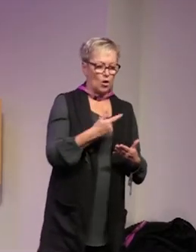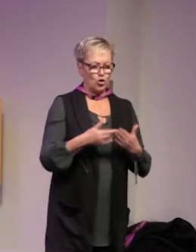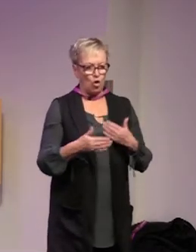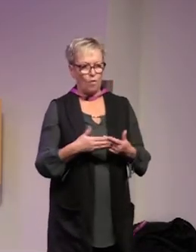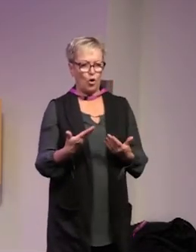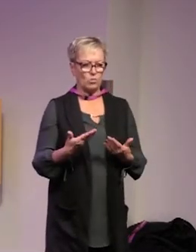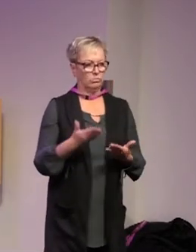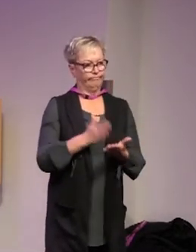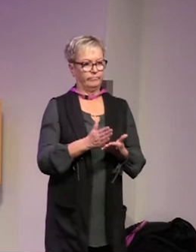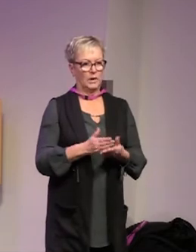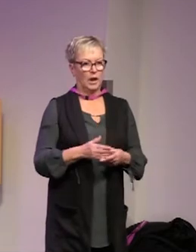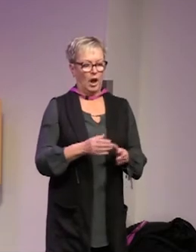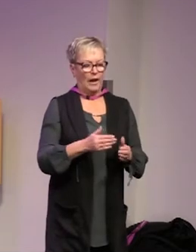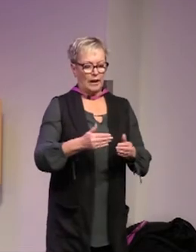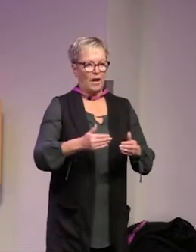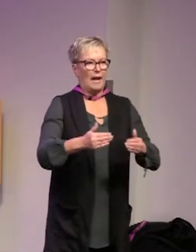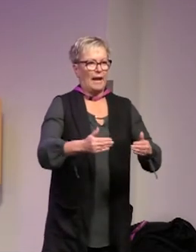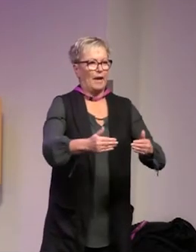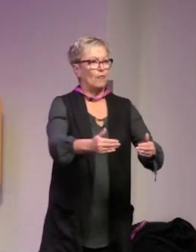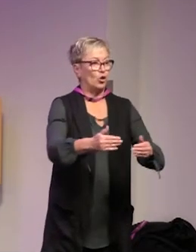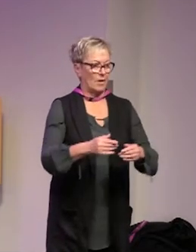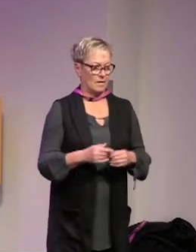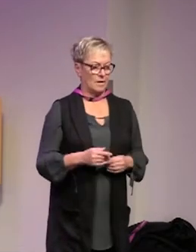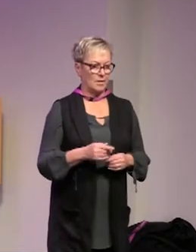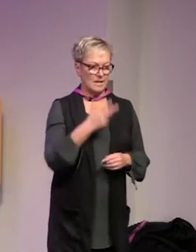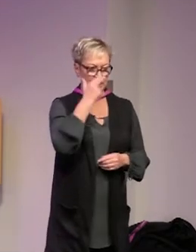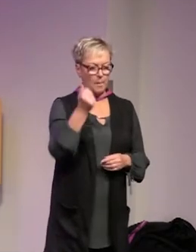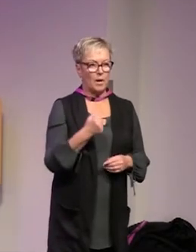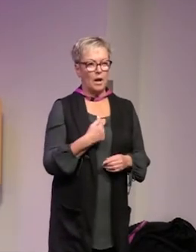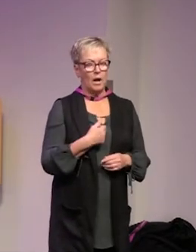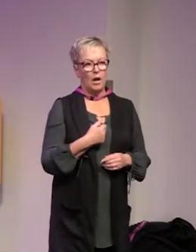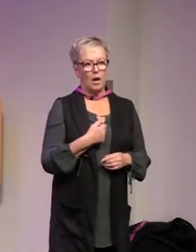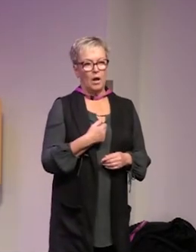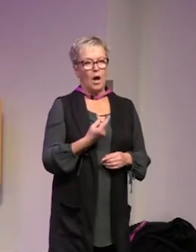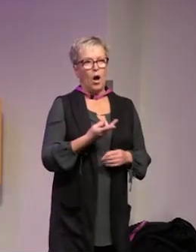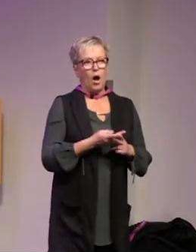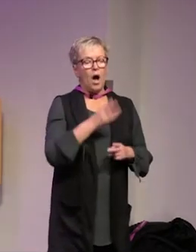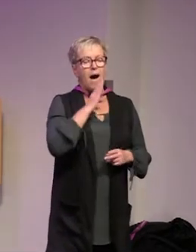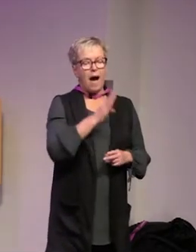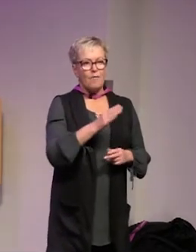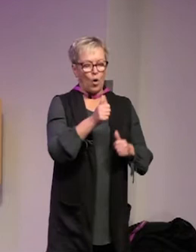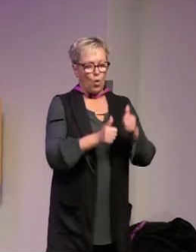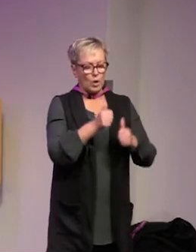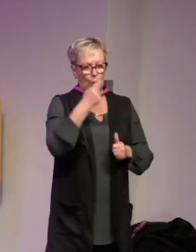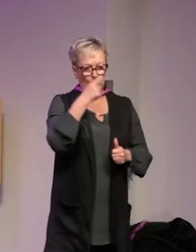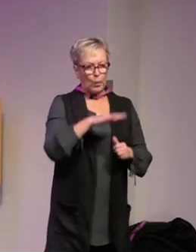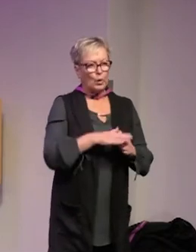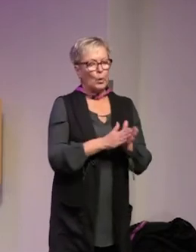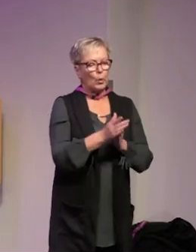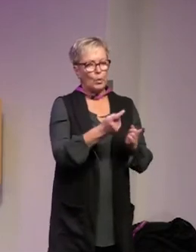göras och anses hedervärt förflyttas ganska snabbt så demokratin är allvarligt